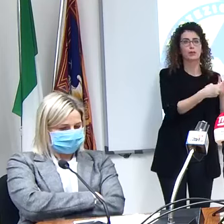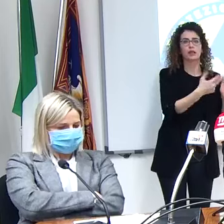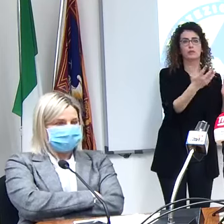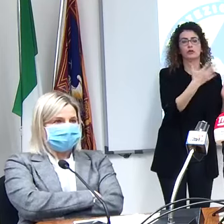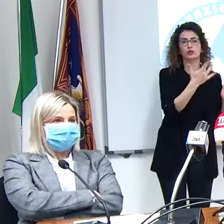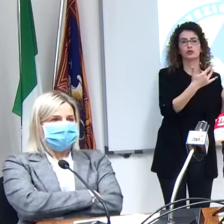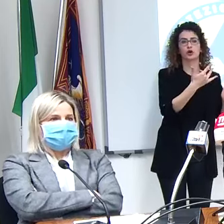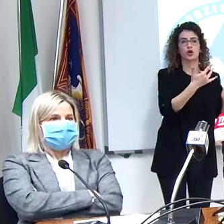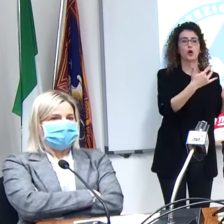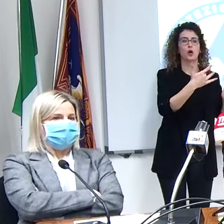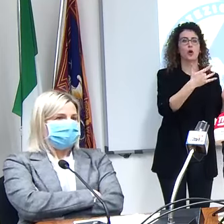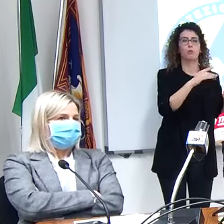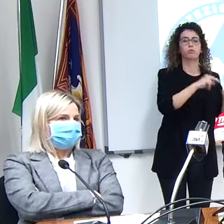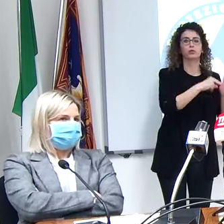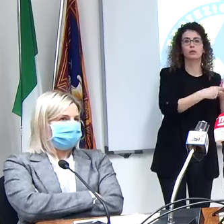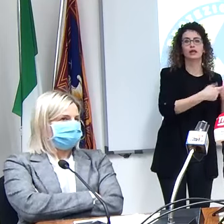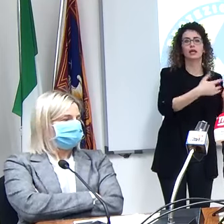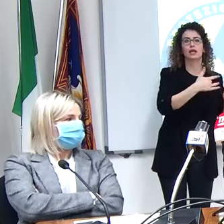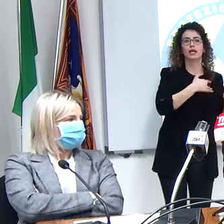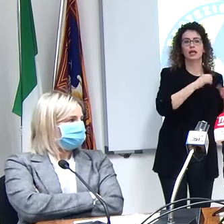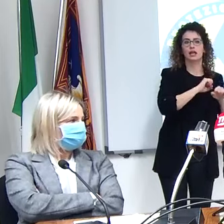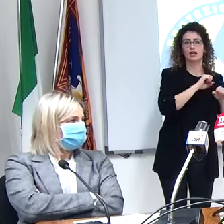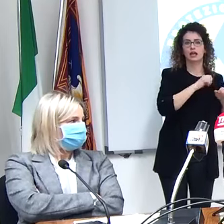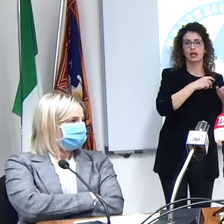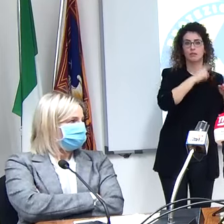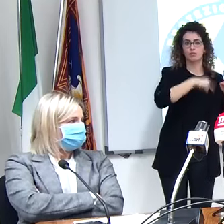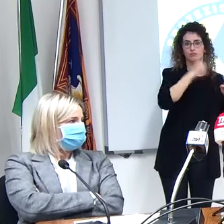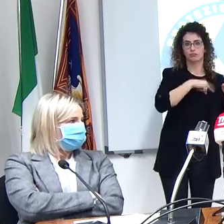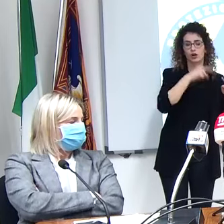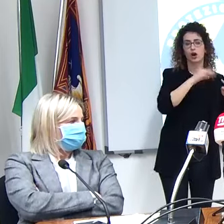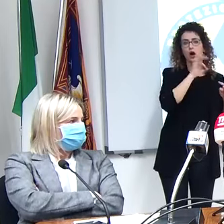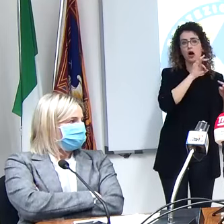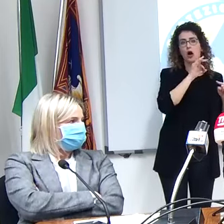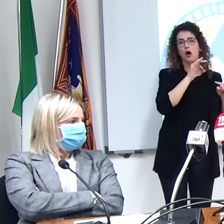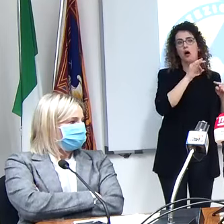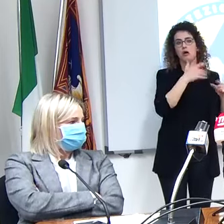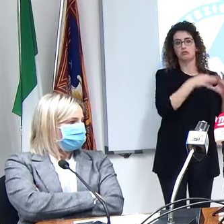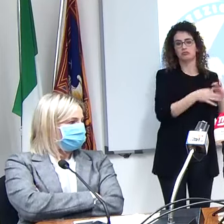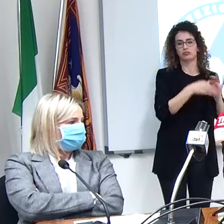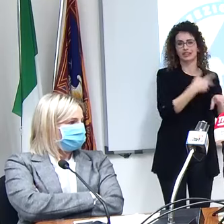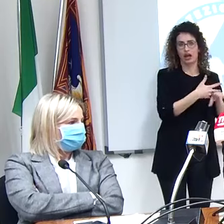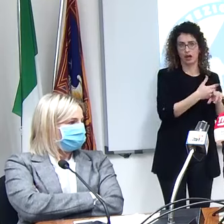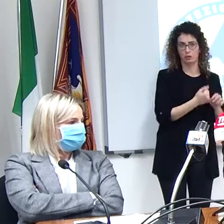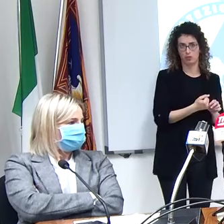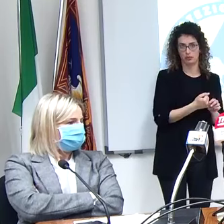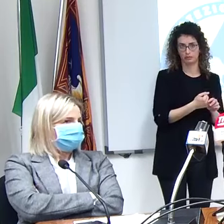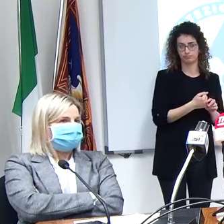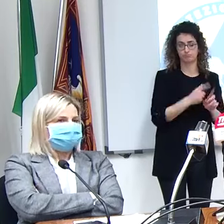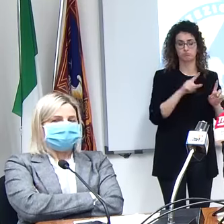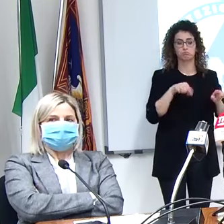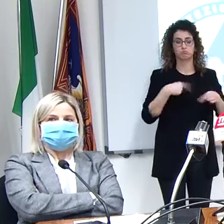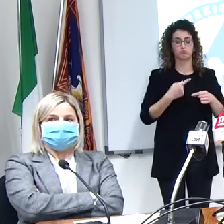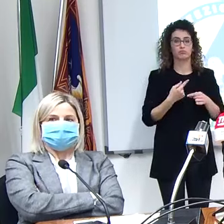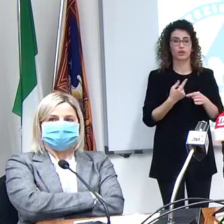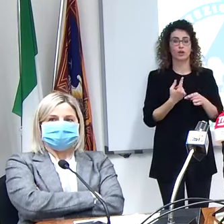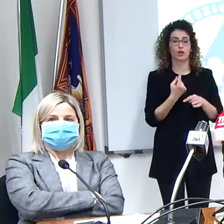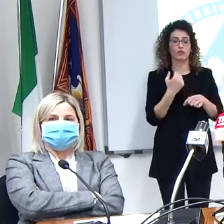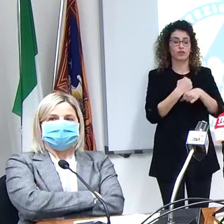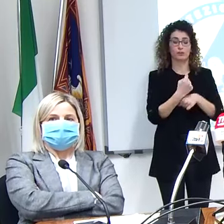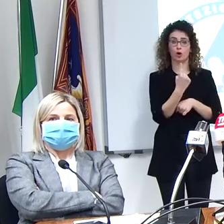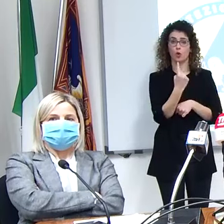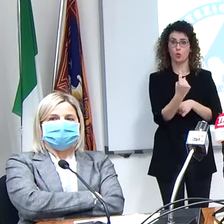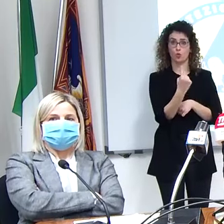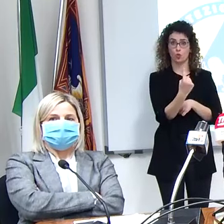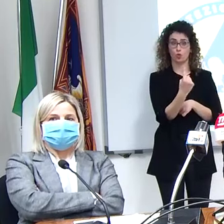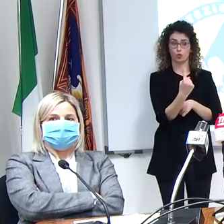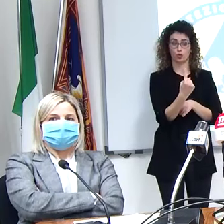cardiovascolari delle aritmie quindi per il resto a parte un unico farmaco che francamente